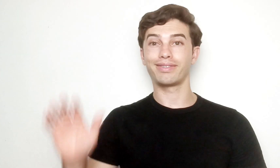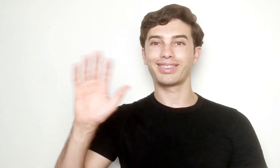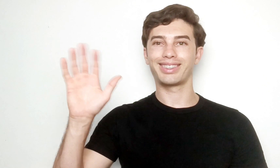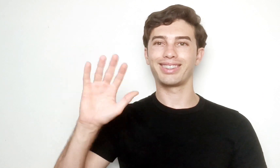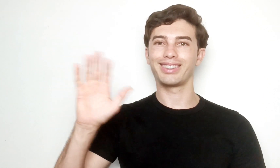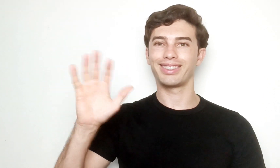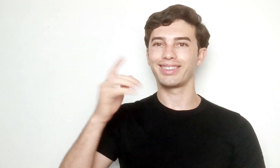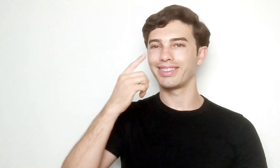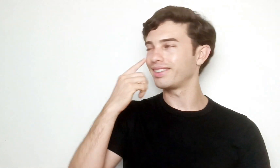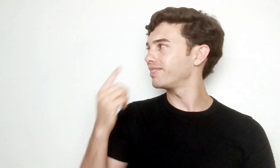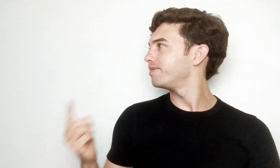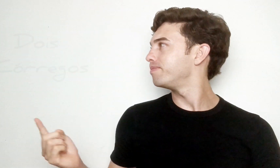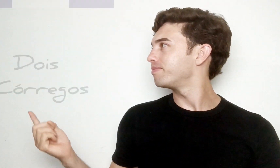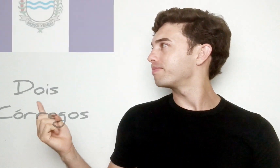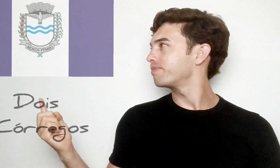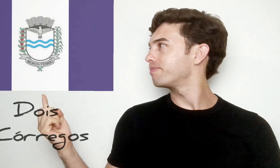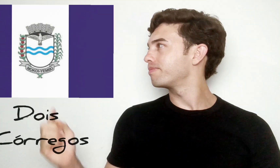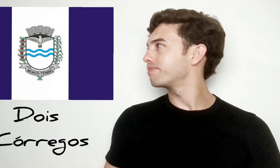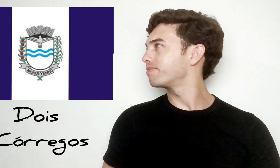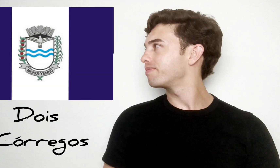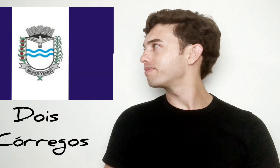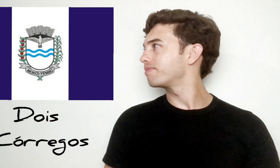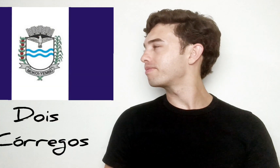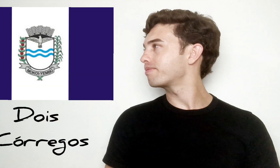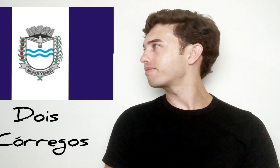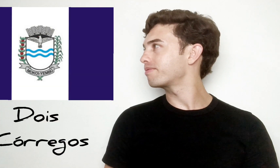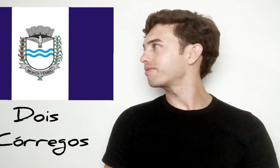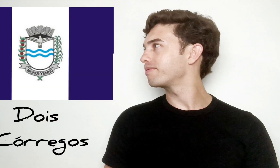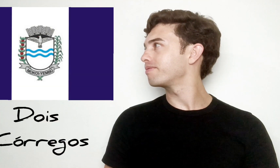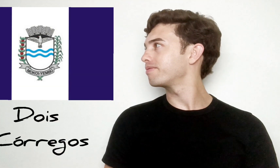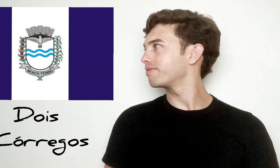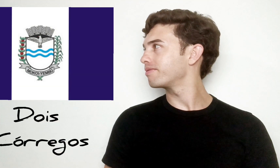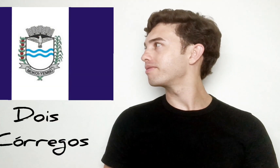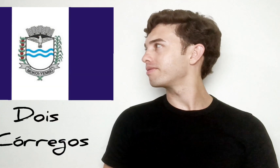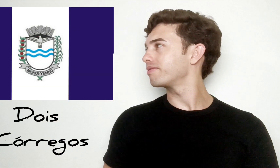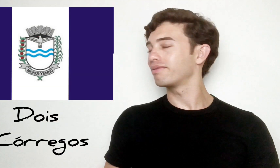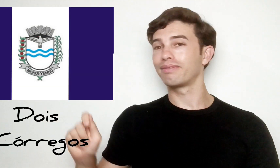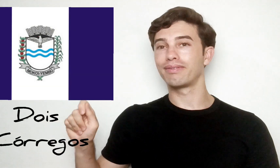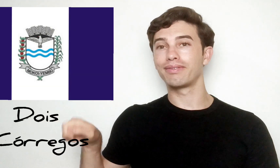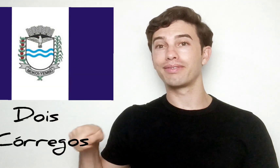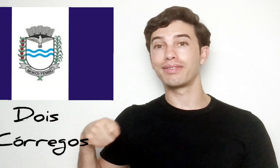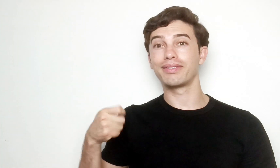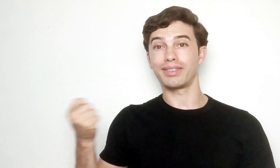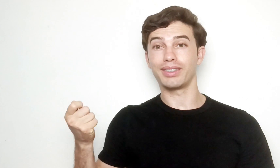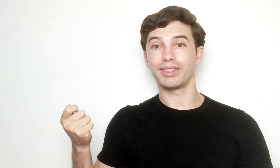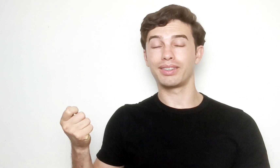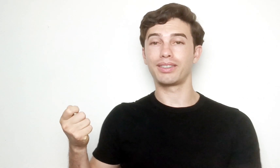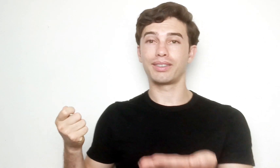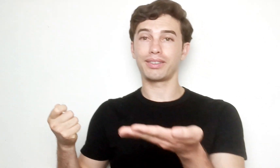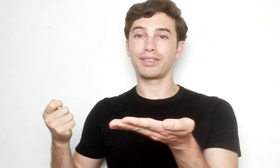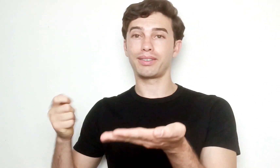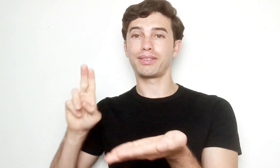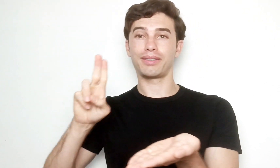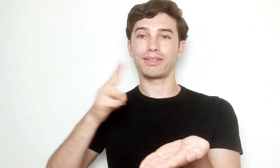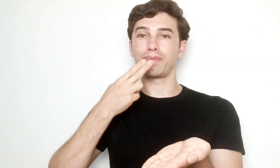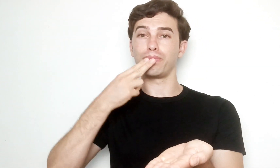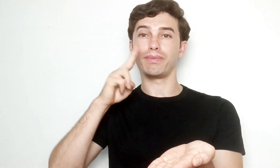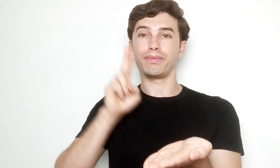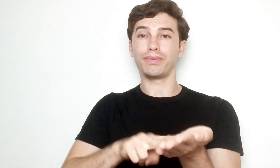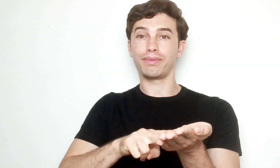Fala pessoal, vejam, cidade paulista de dois córregos. O sinal da cidade é o mesmo sinal de